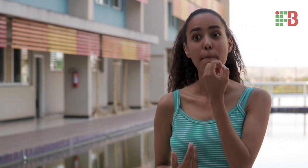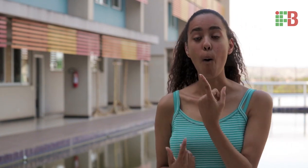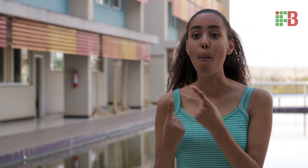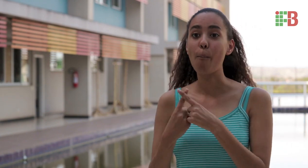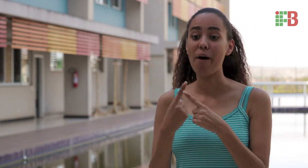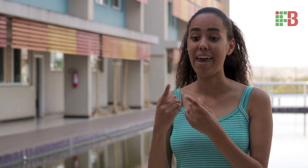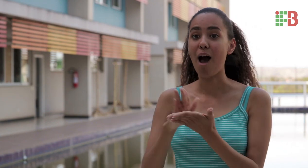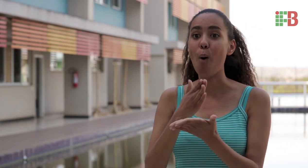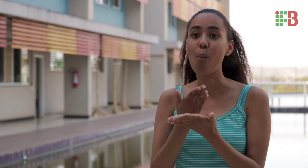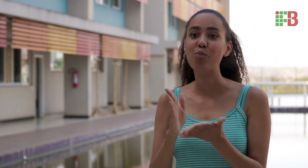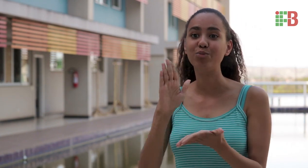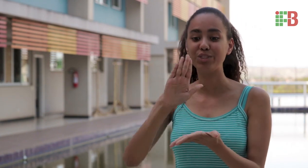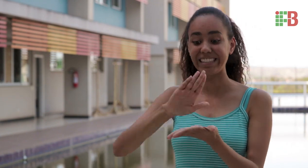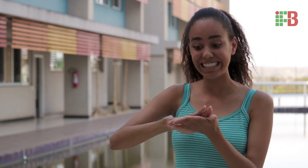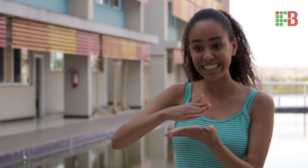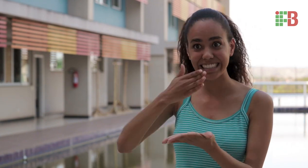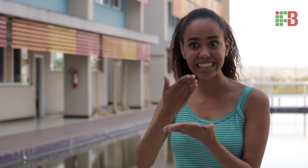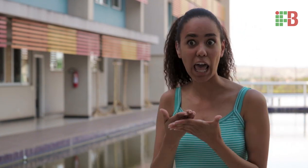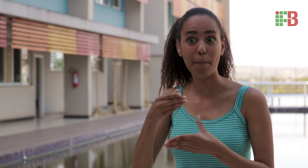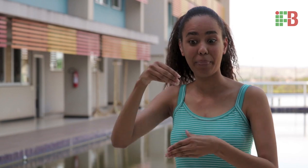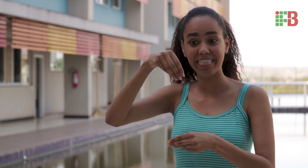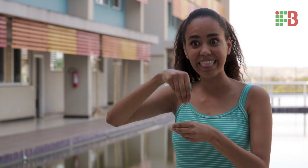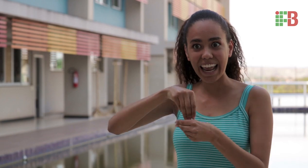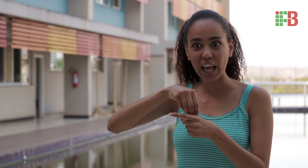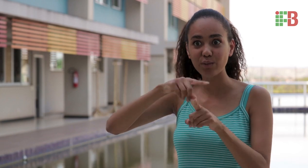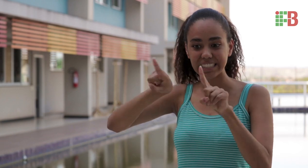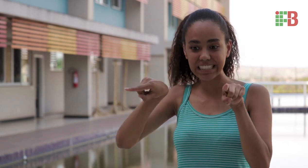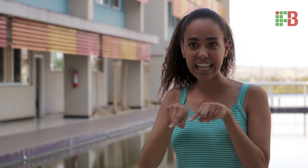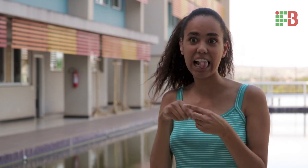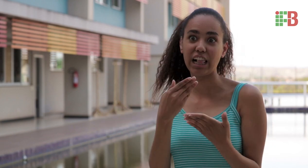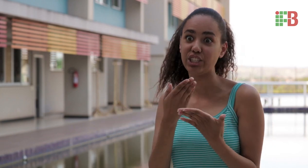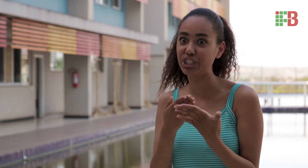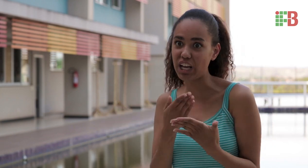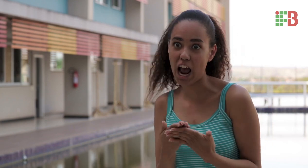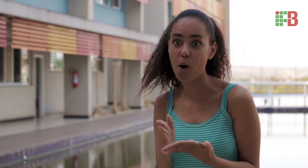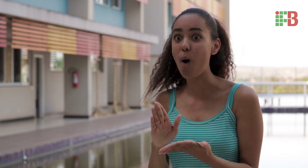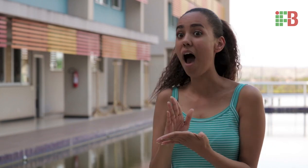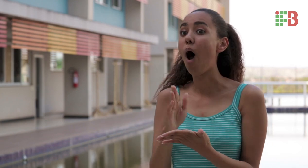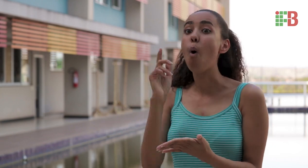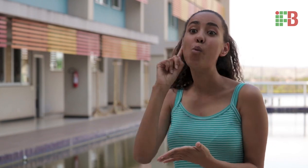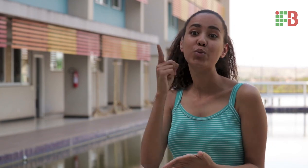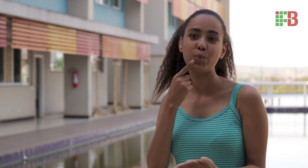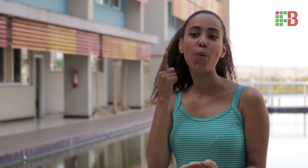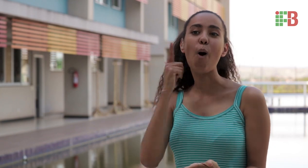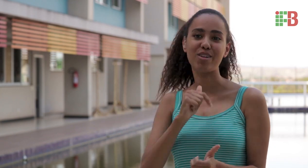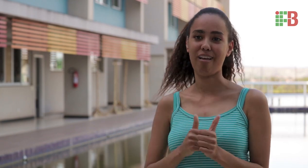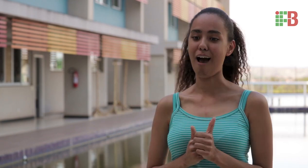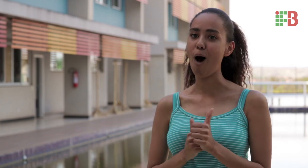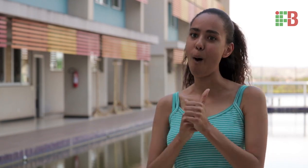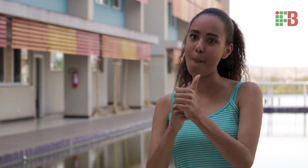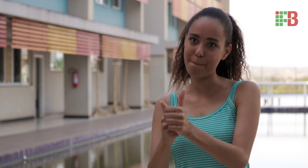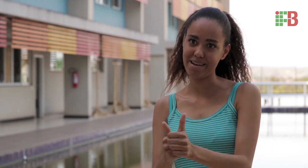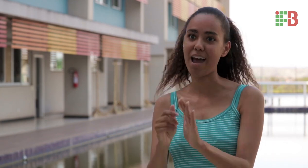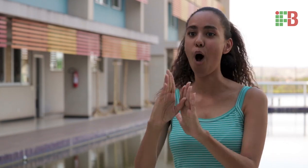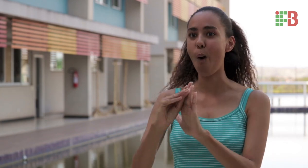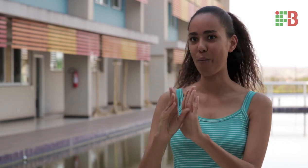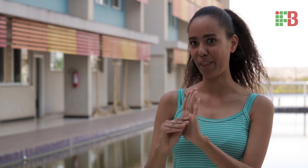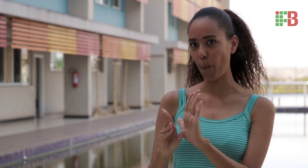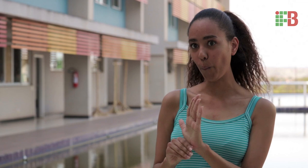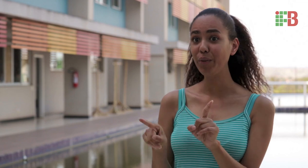porque alguns intérpretes, quando eles estão presentes em sala, alguns surdos, eles conseguem acompanhar o conteúdo que é